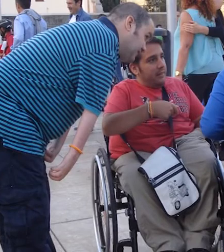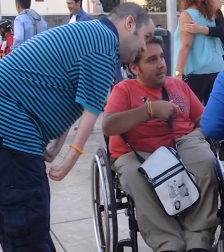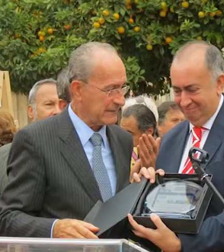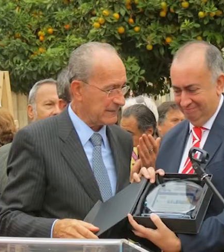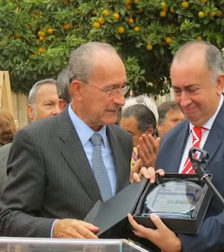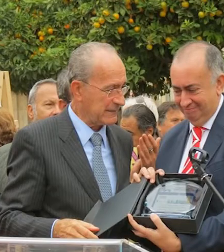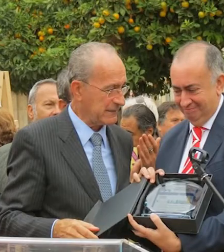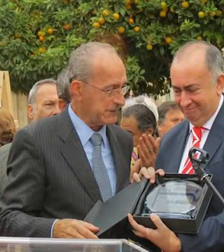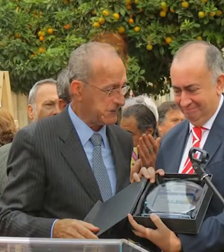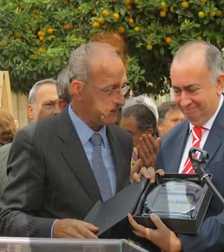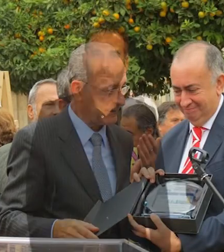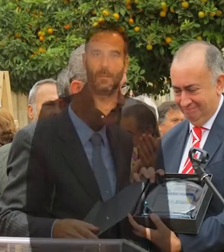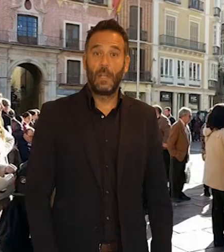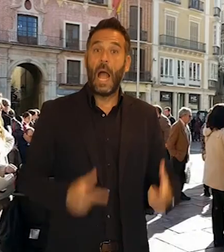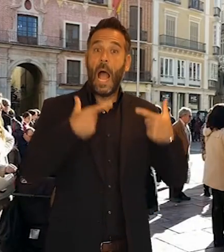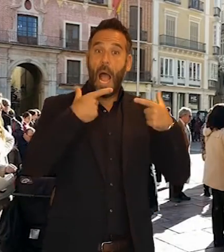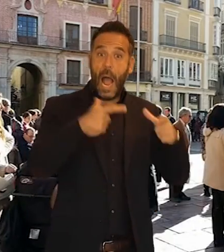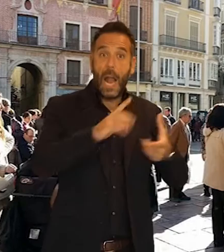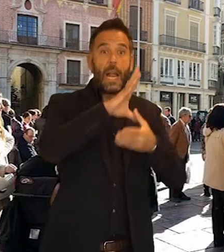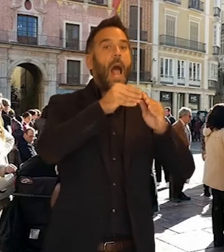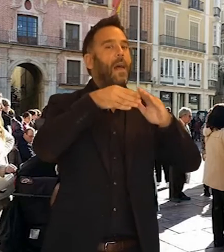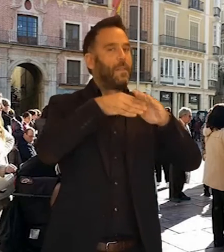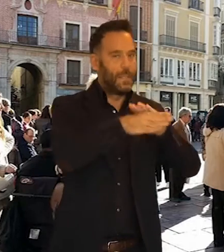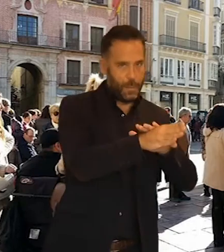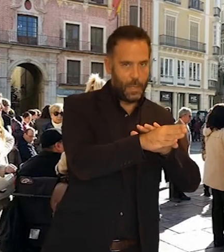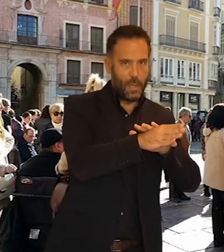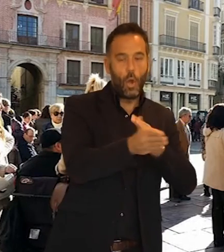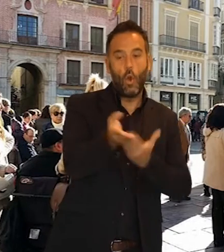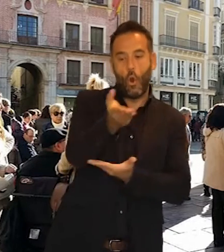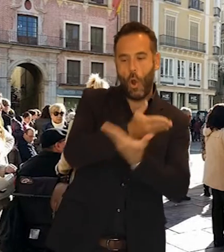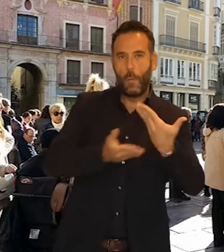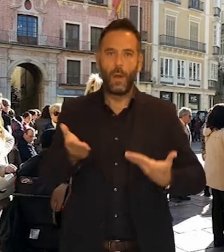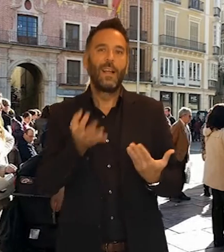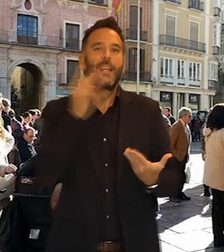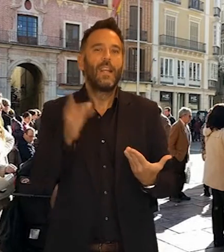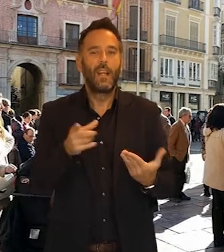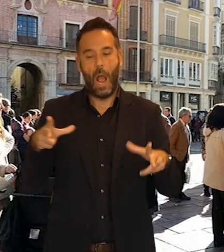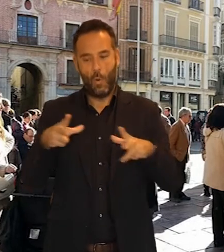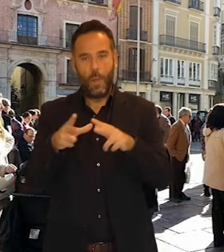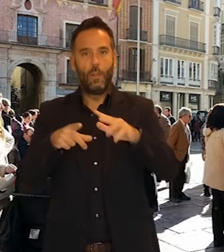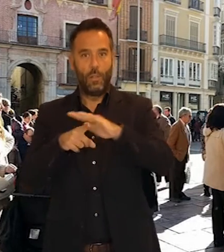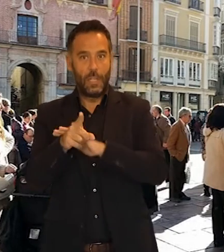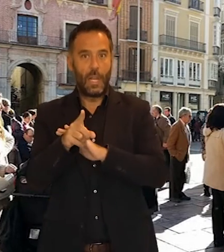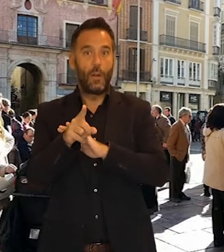El área de accesibilidad, en colaboración con la Agrupación de Desarrollo Málaga Accesible,